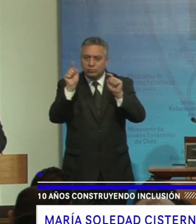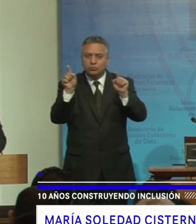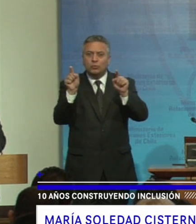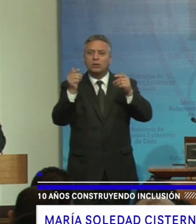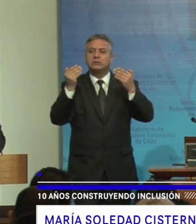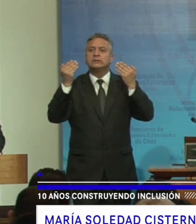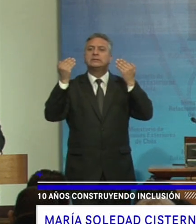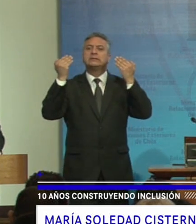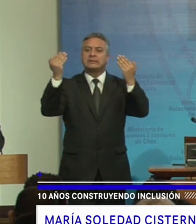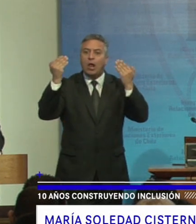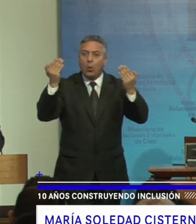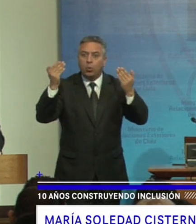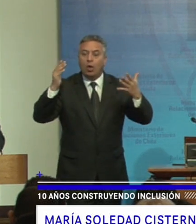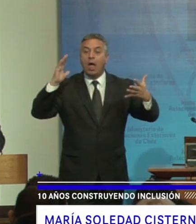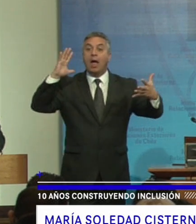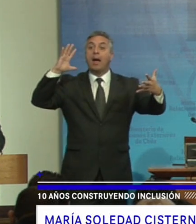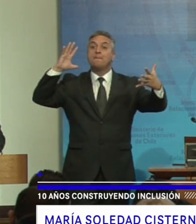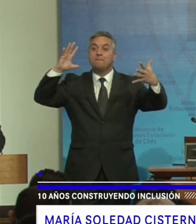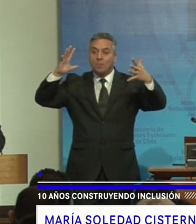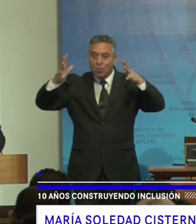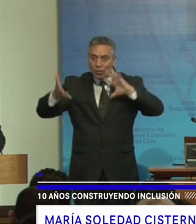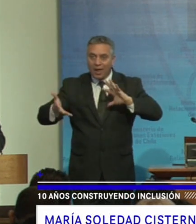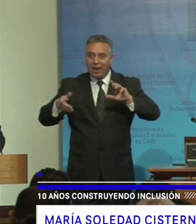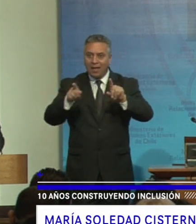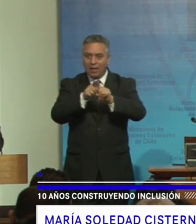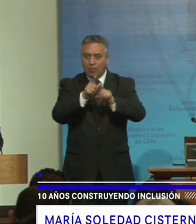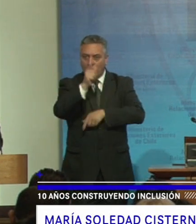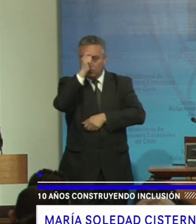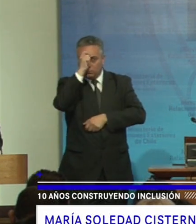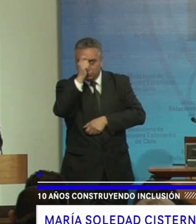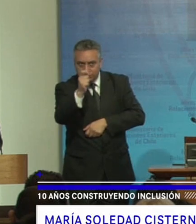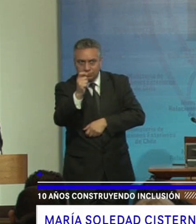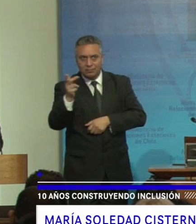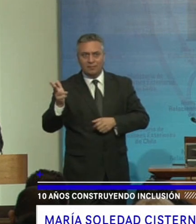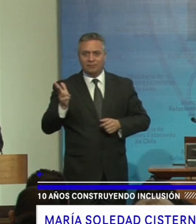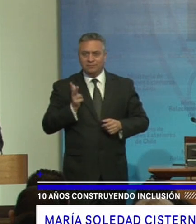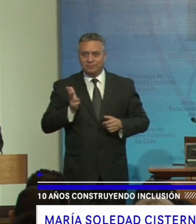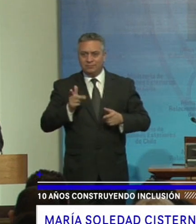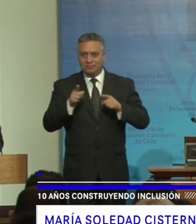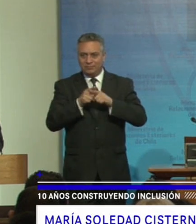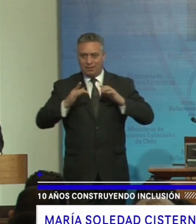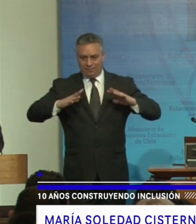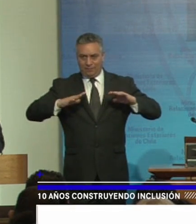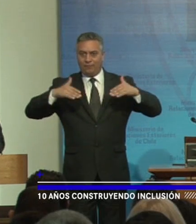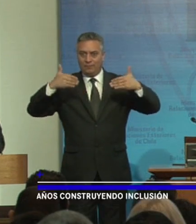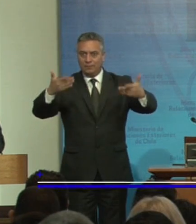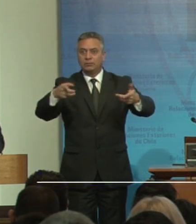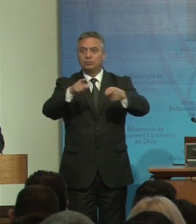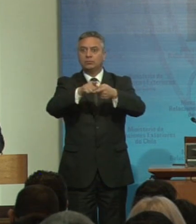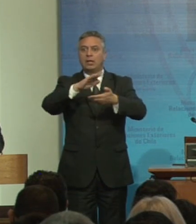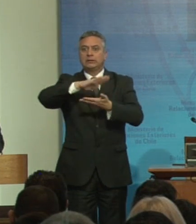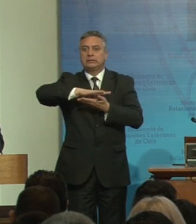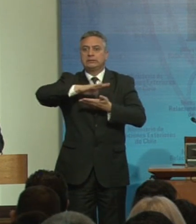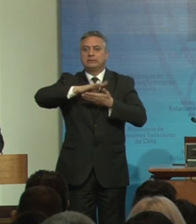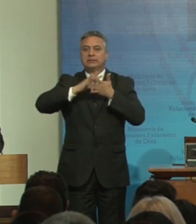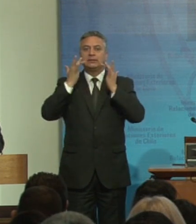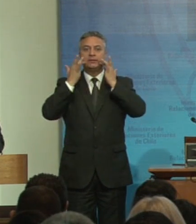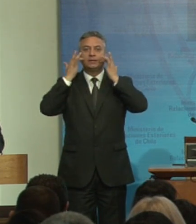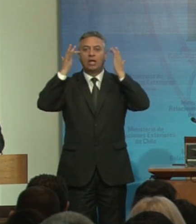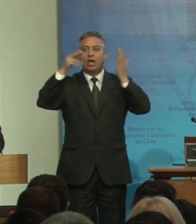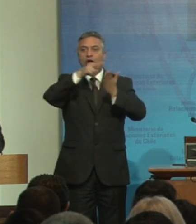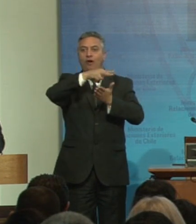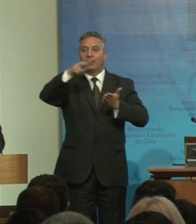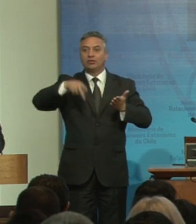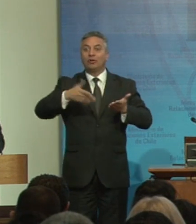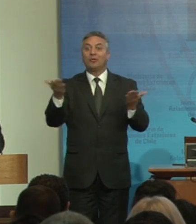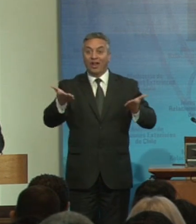a nivel mundial donde congratulan y felicitan la celebración de la convención porque la celebración está